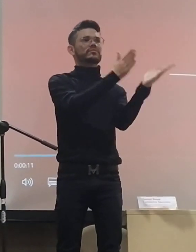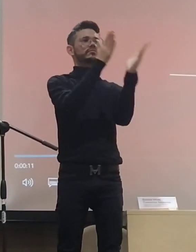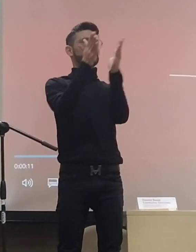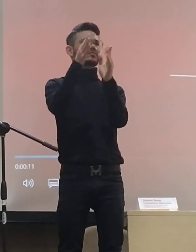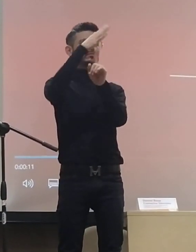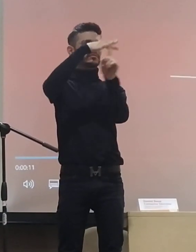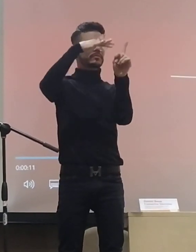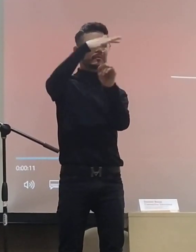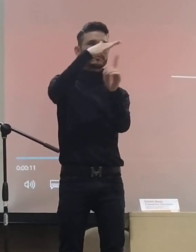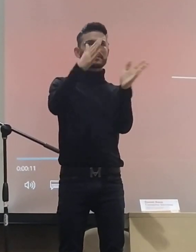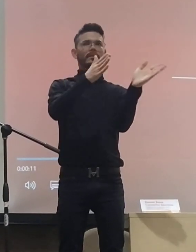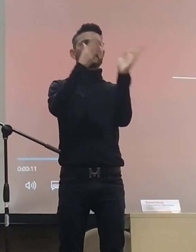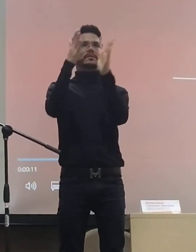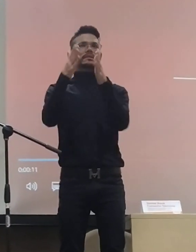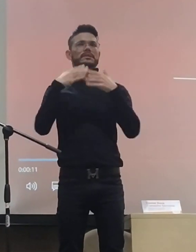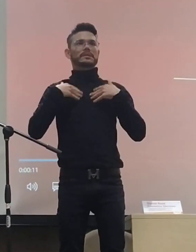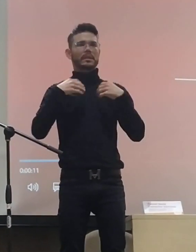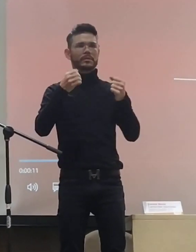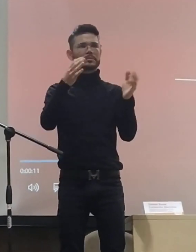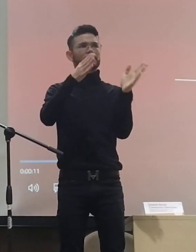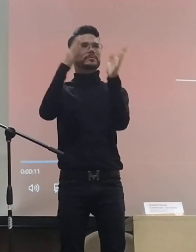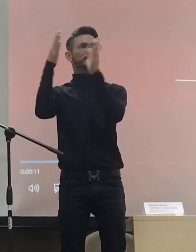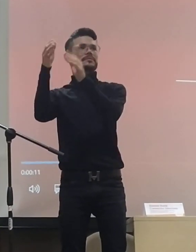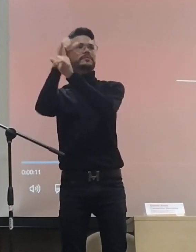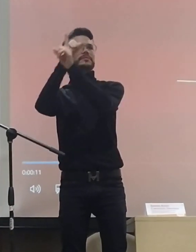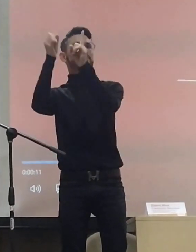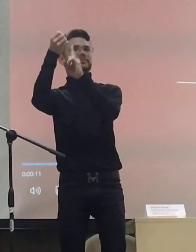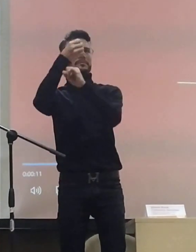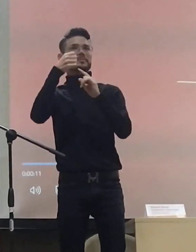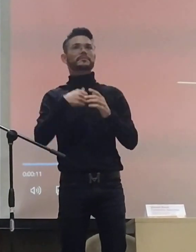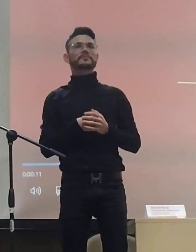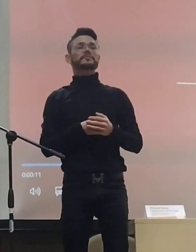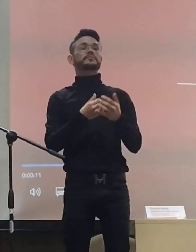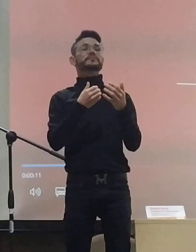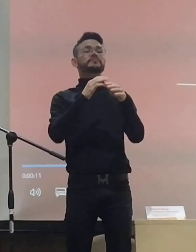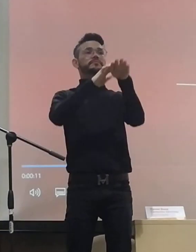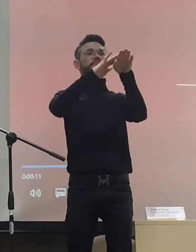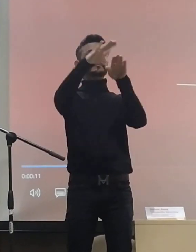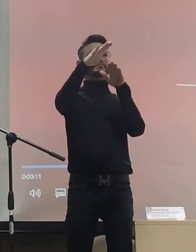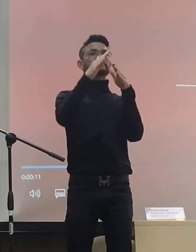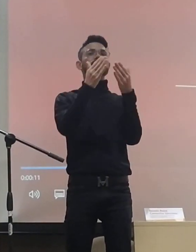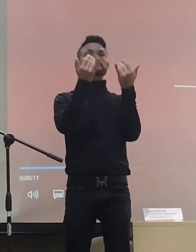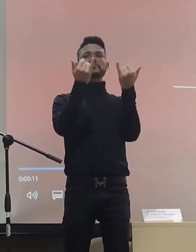El día de esta hora de la mañana La